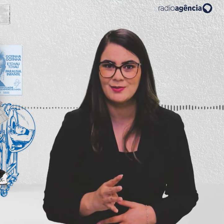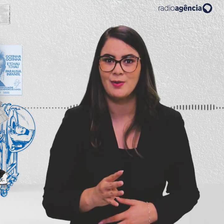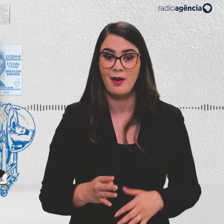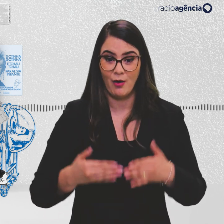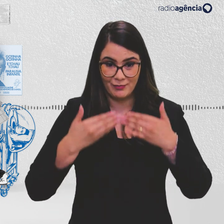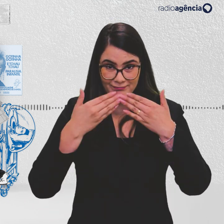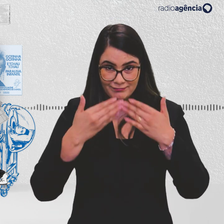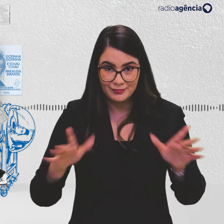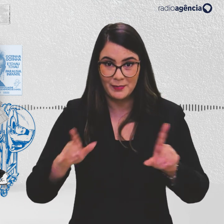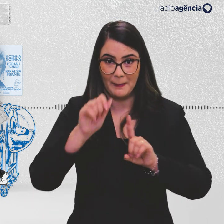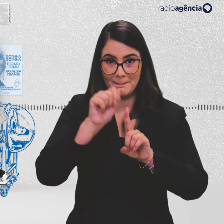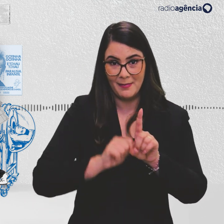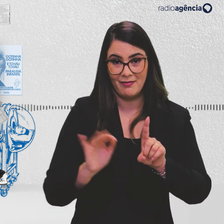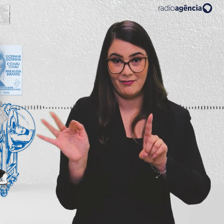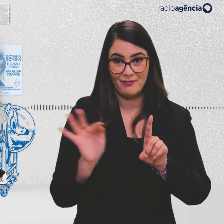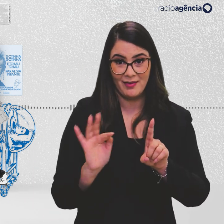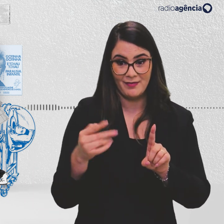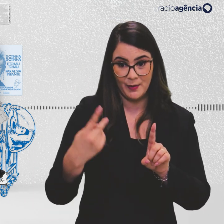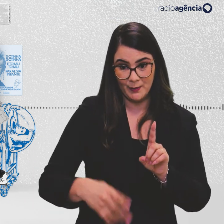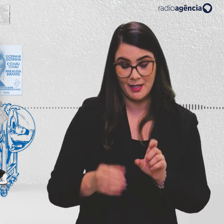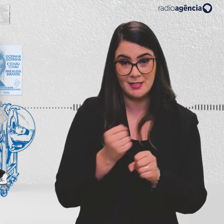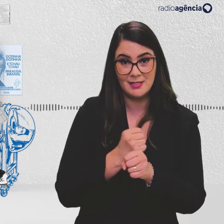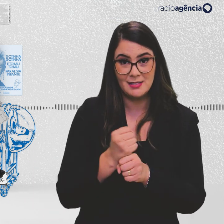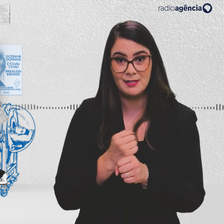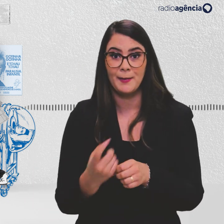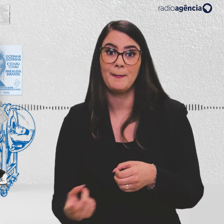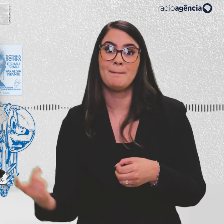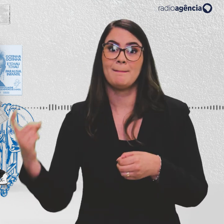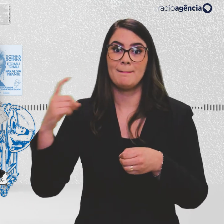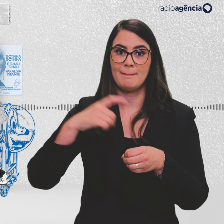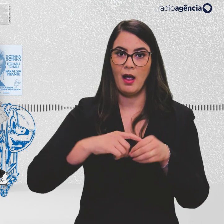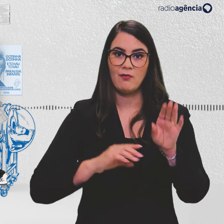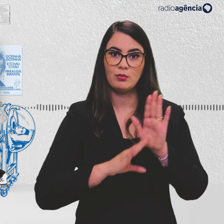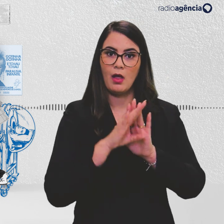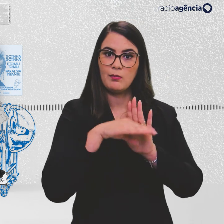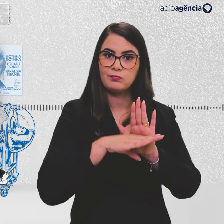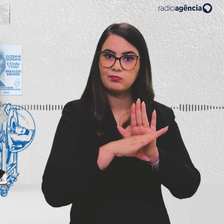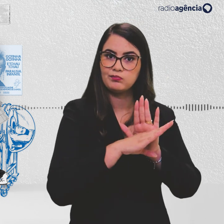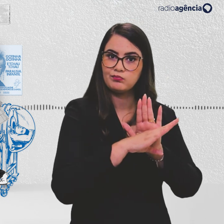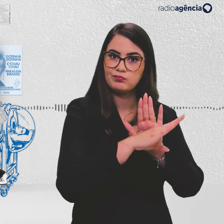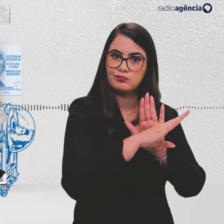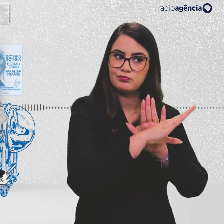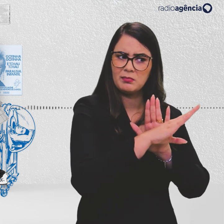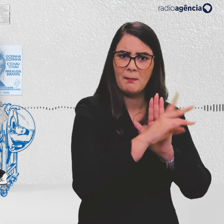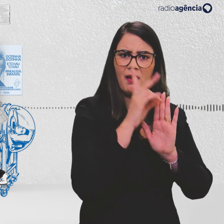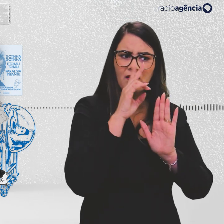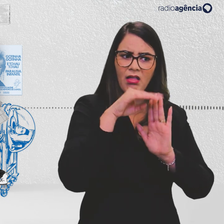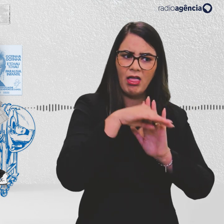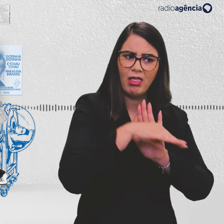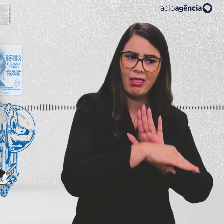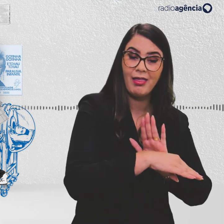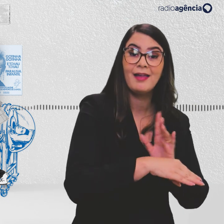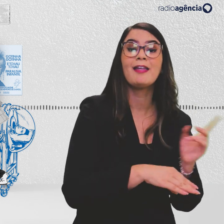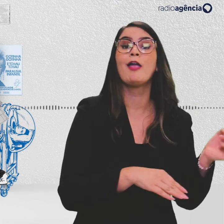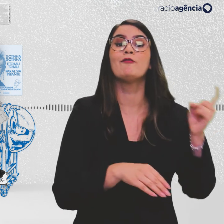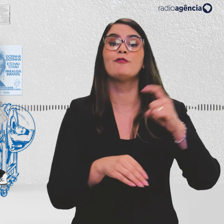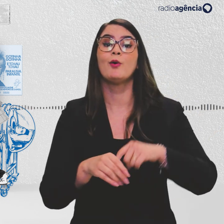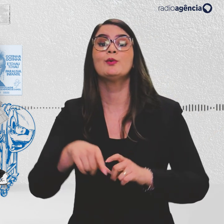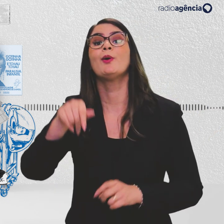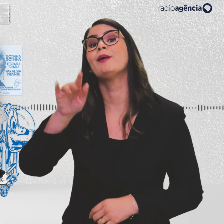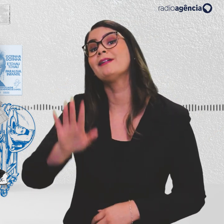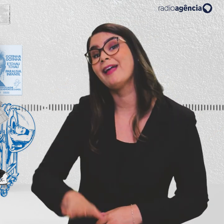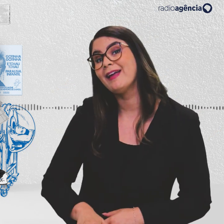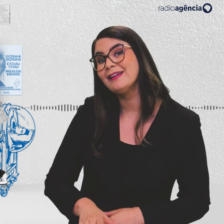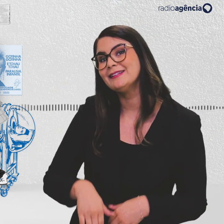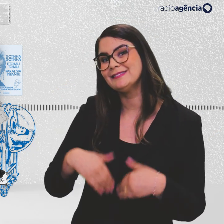lançado em fevereiro desse ano para recuperar os índices que caíram nos últimos anos, quem voltou a estrelar a campanha?